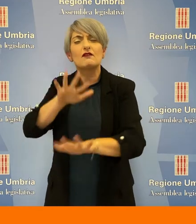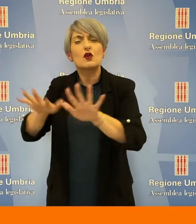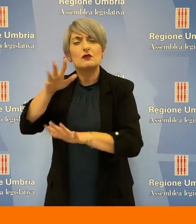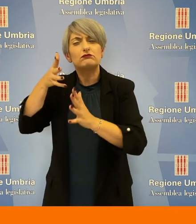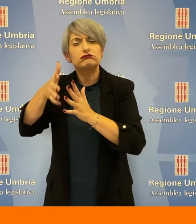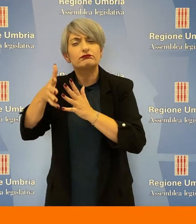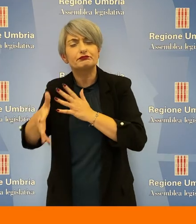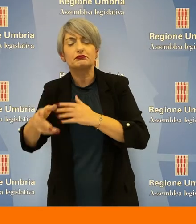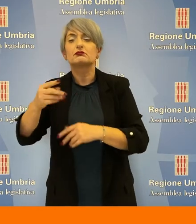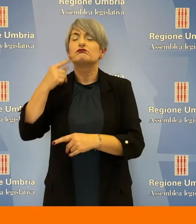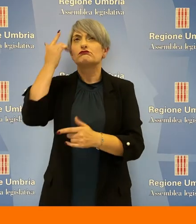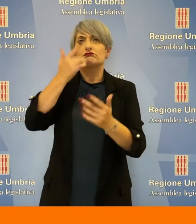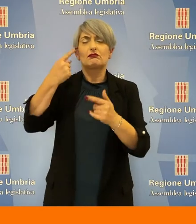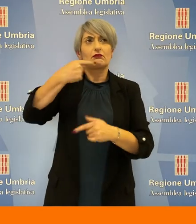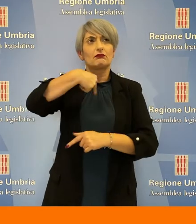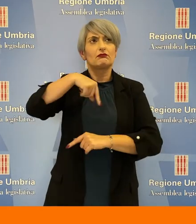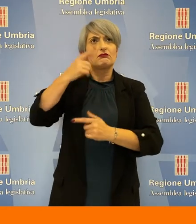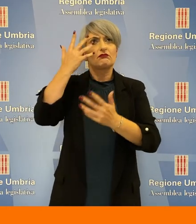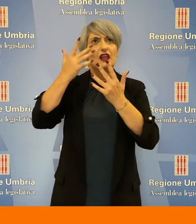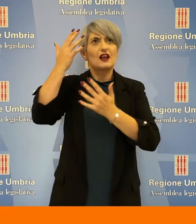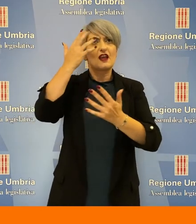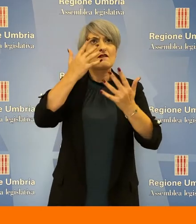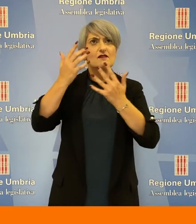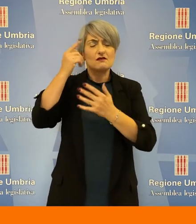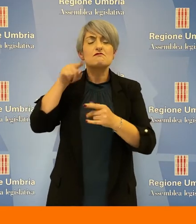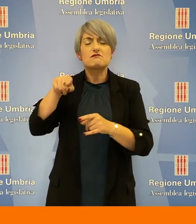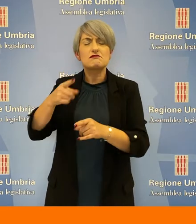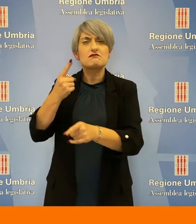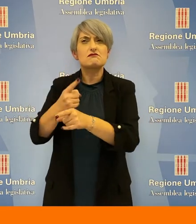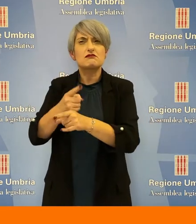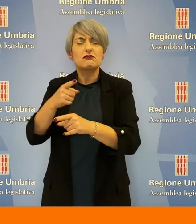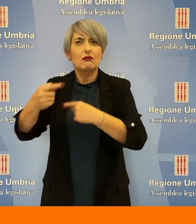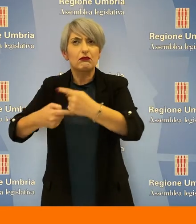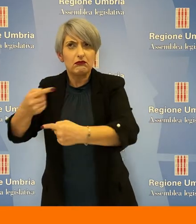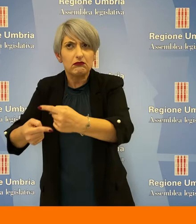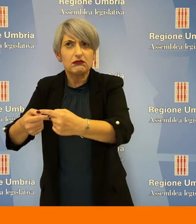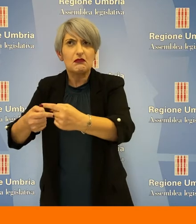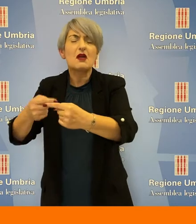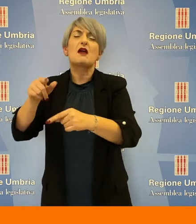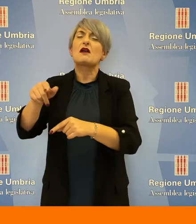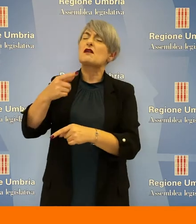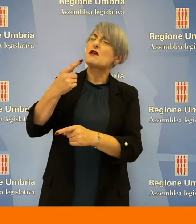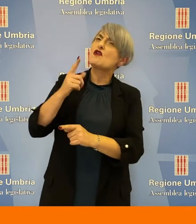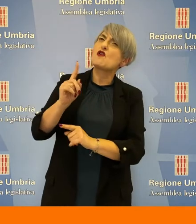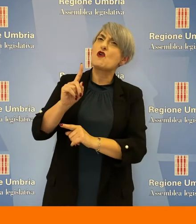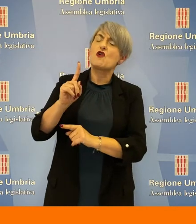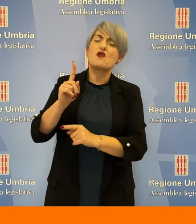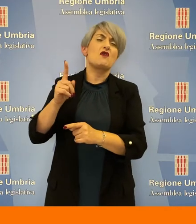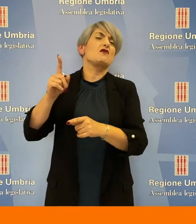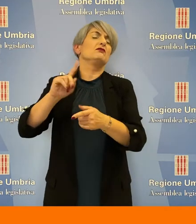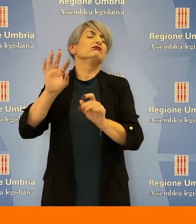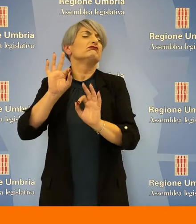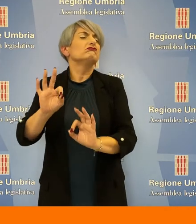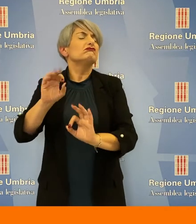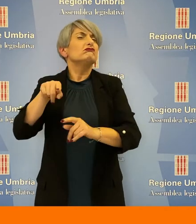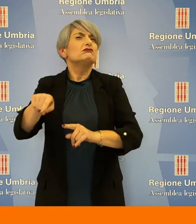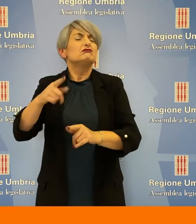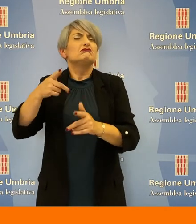ulteriori informazioni e interrogarci sulla reale necessità di tenere in piedi organismi che non svolgono la funzione per la quale sono